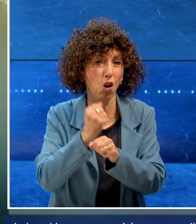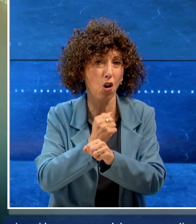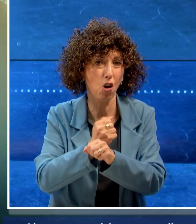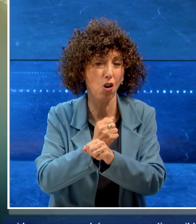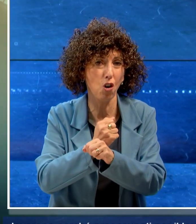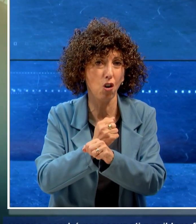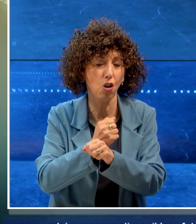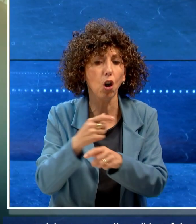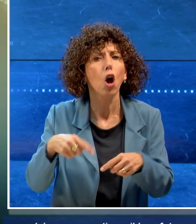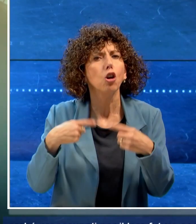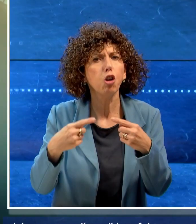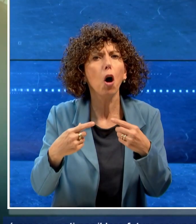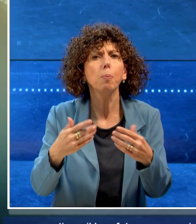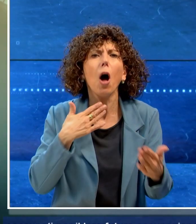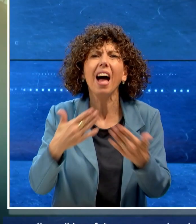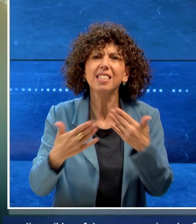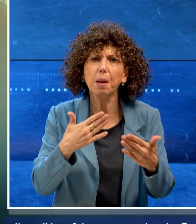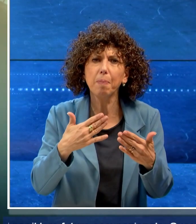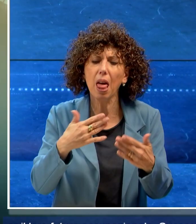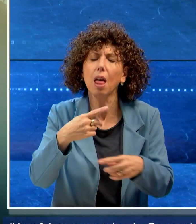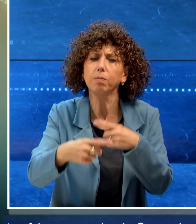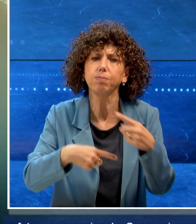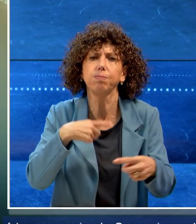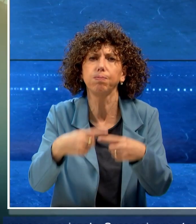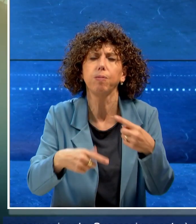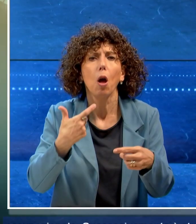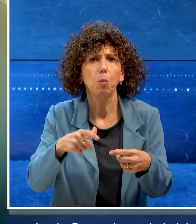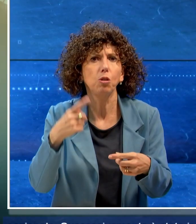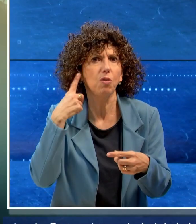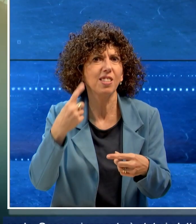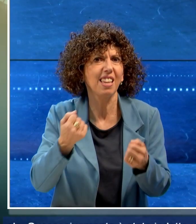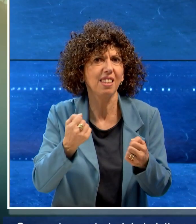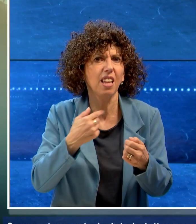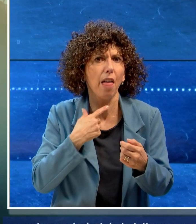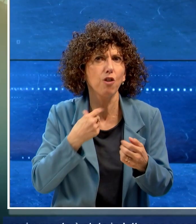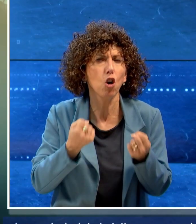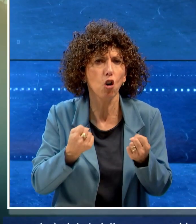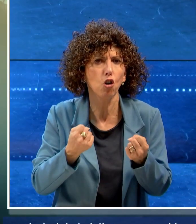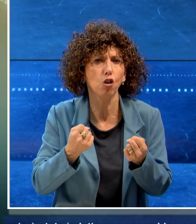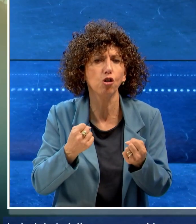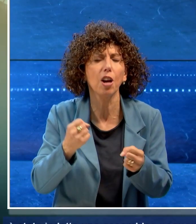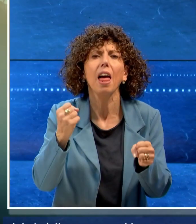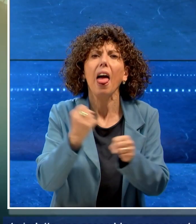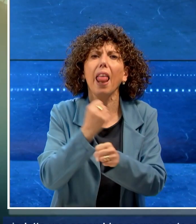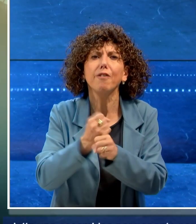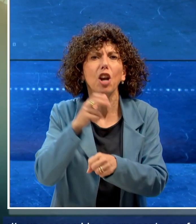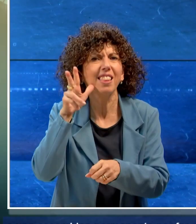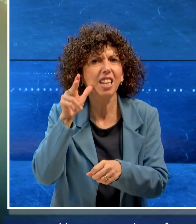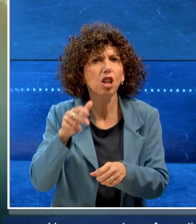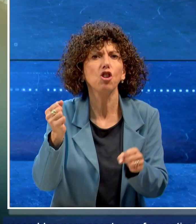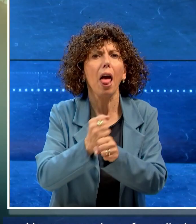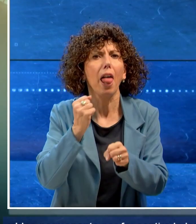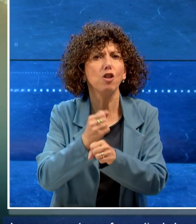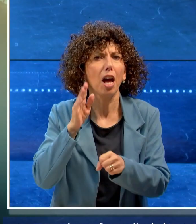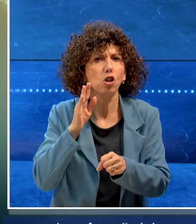Successivamente è stata indetta un'assemblea permanente per far sentire la loro voce. Sono le lavoratrici e i lavoratori della